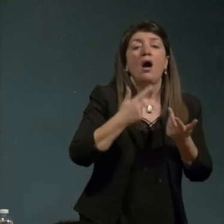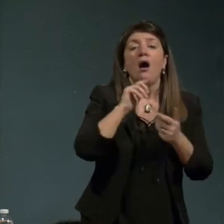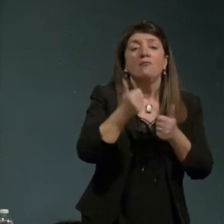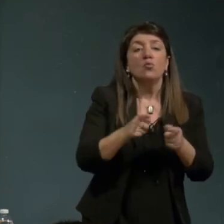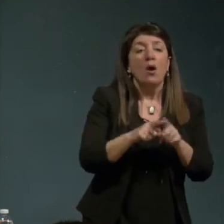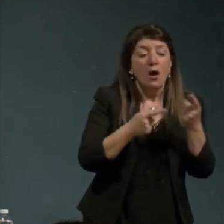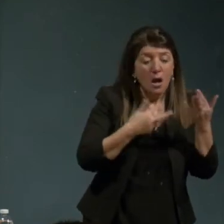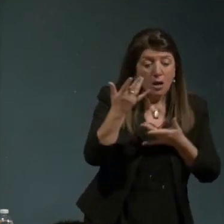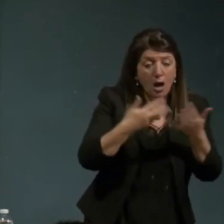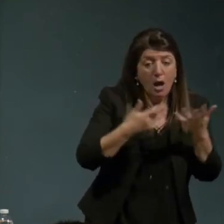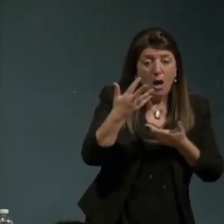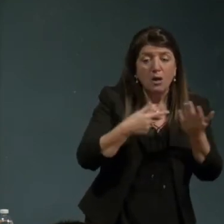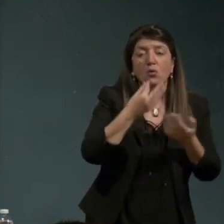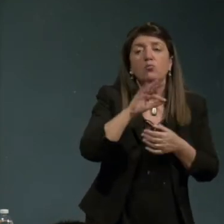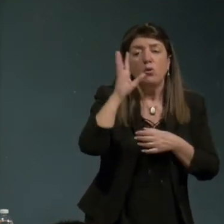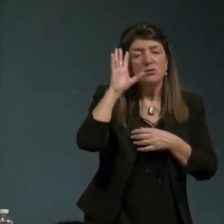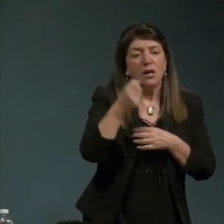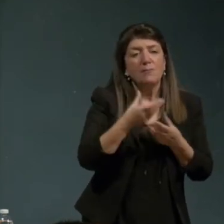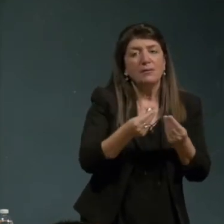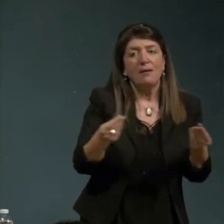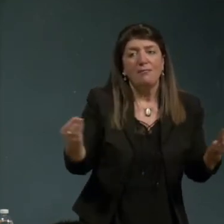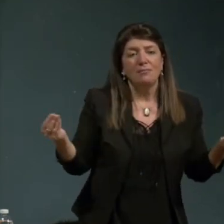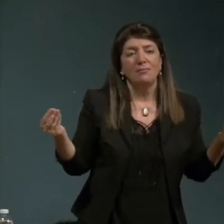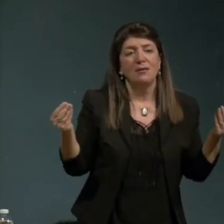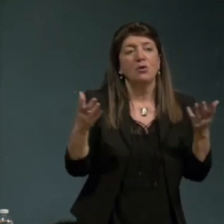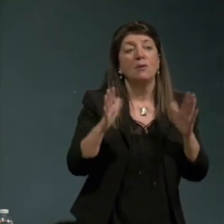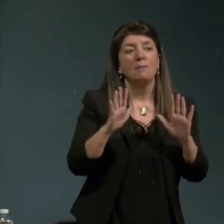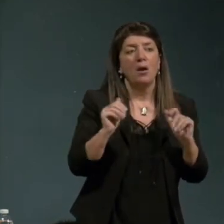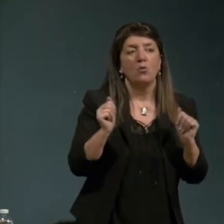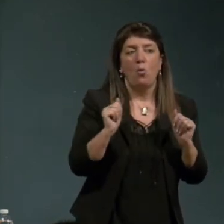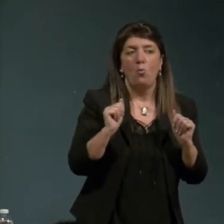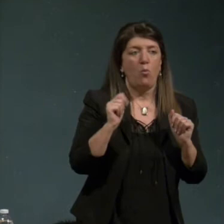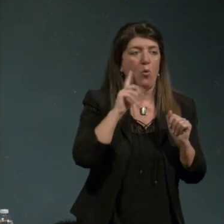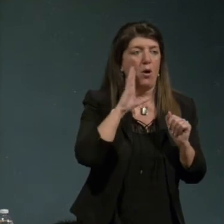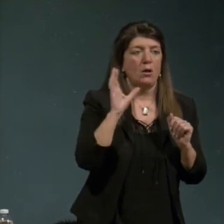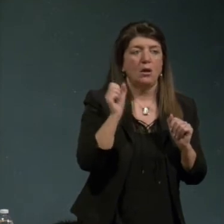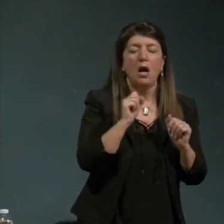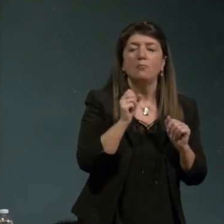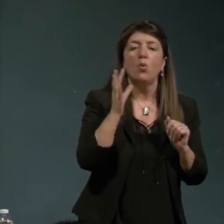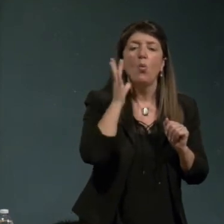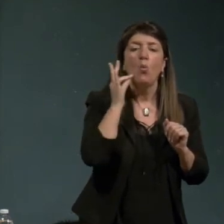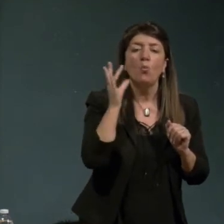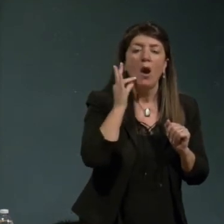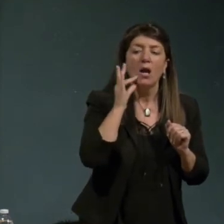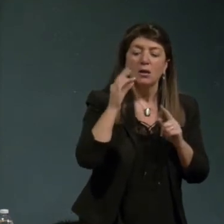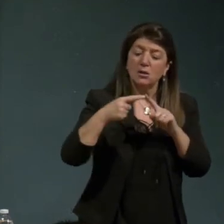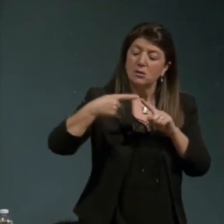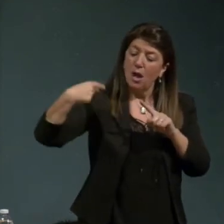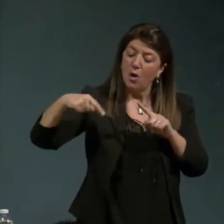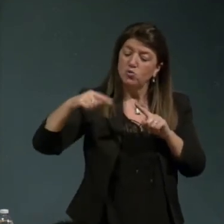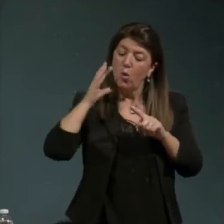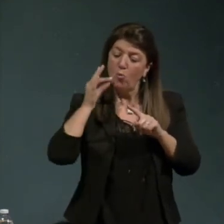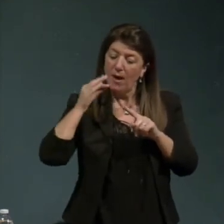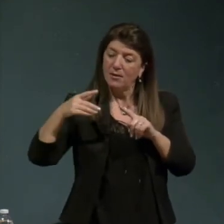capire molte cose ma non può capire l'umanità dell'umanità non può capire amore